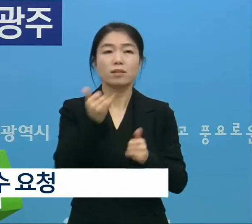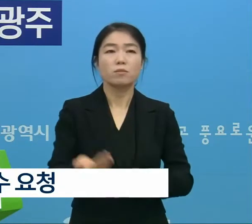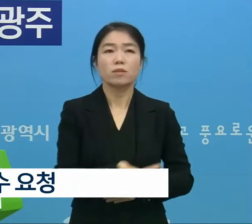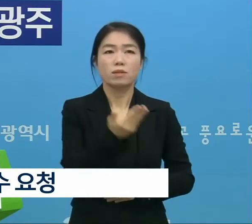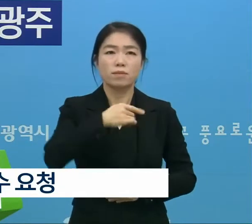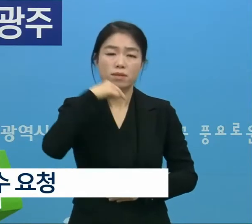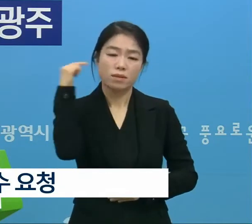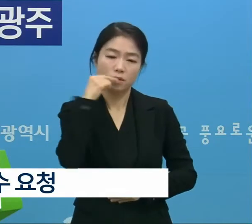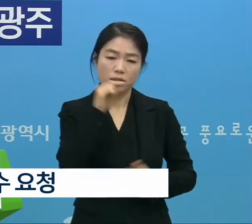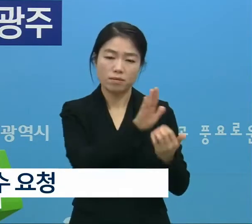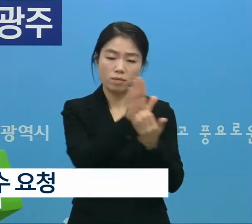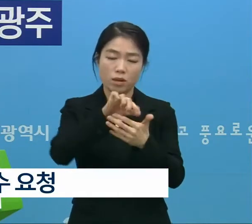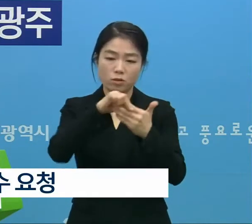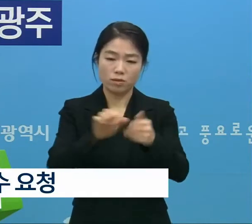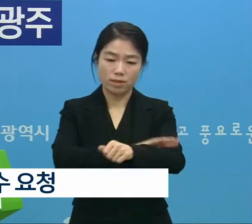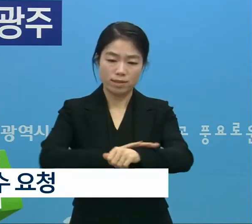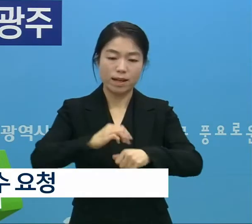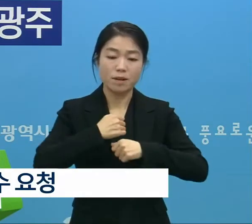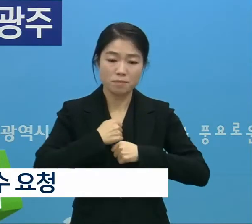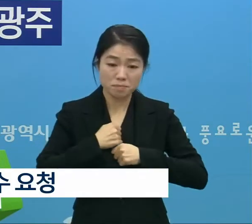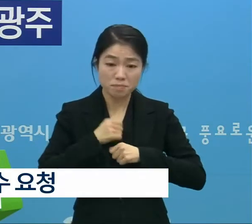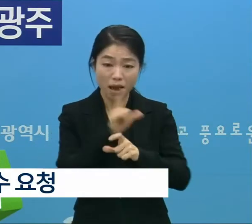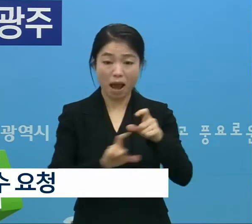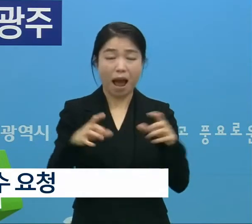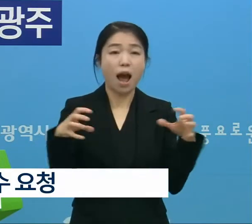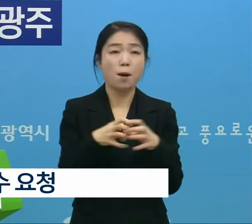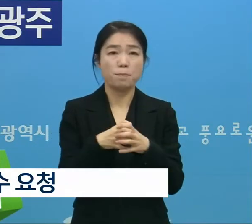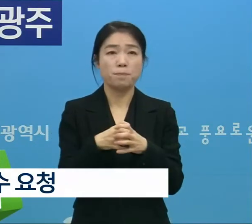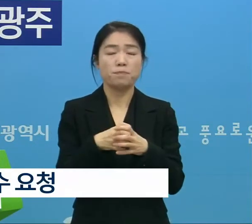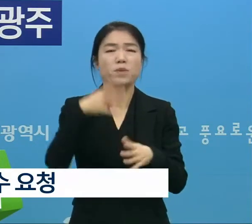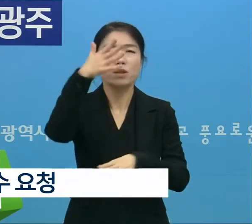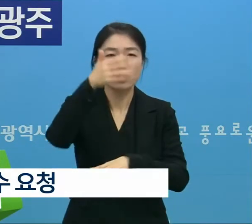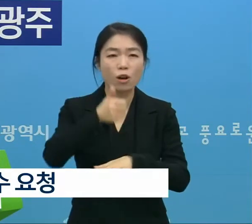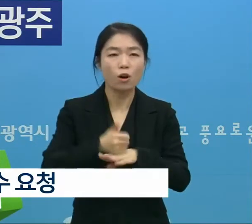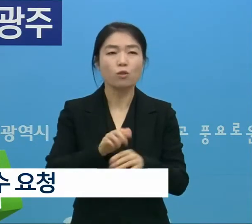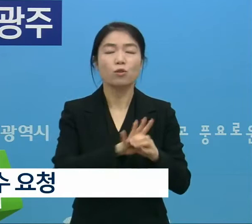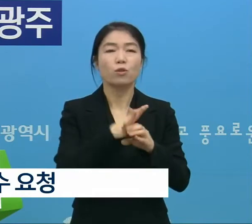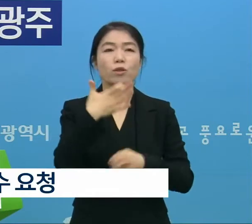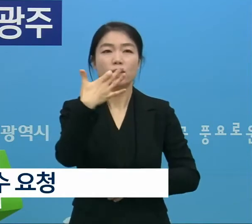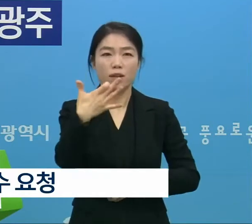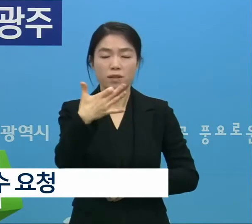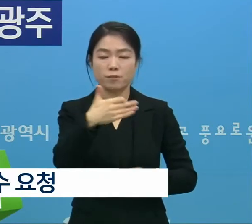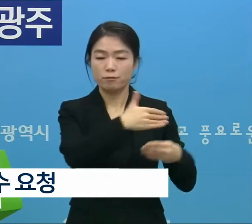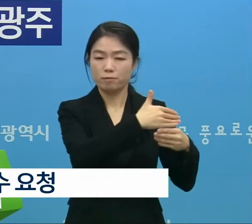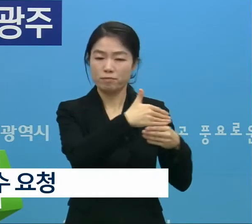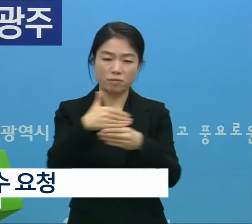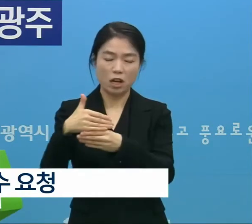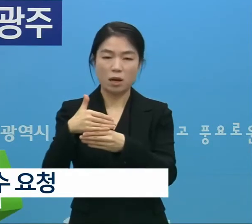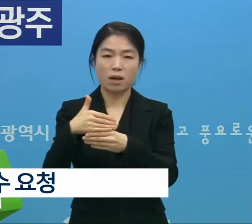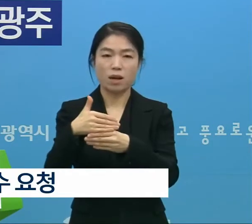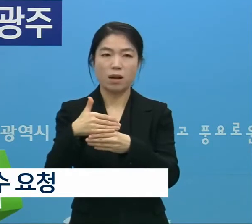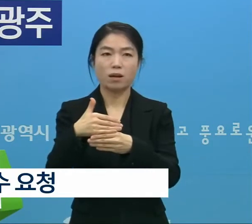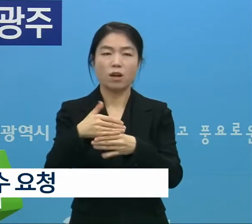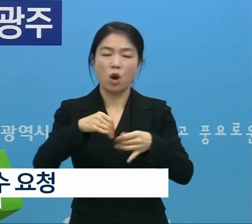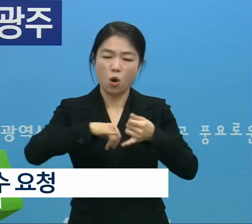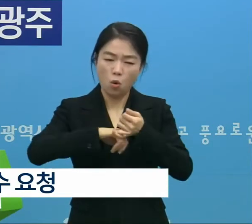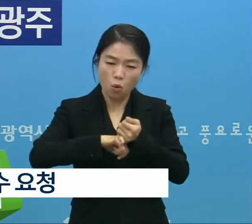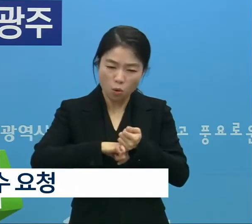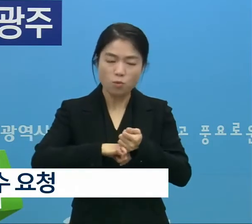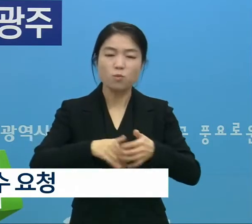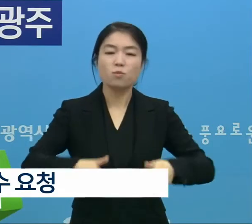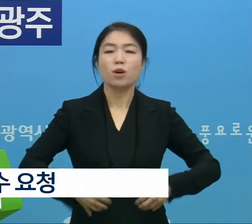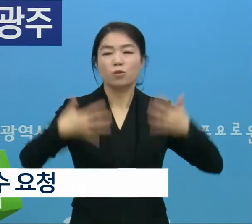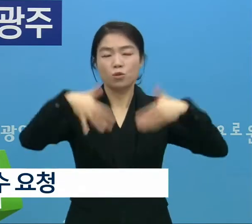엄격한 방역수칙 준수가 더해질 때 비로소 코로나19 차단에 필요충분 조건이